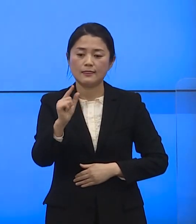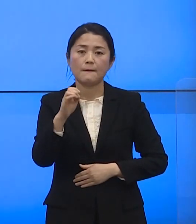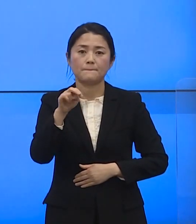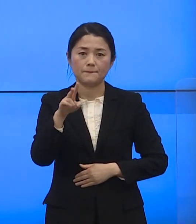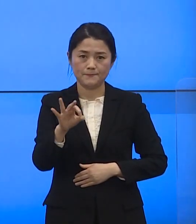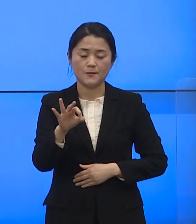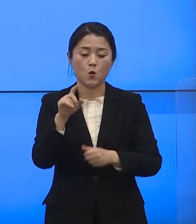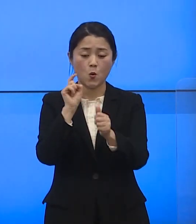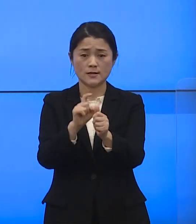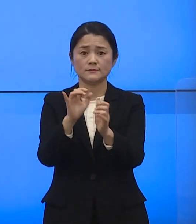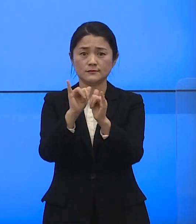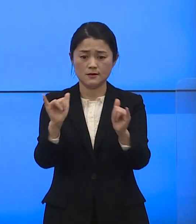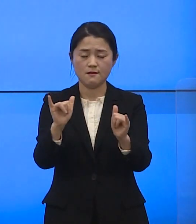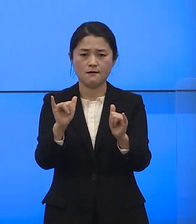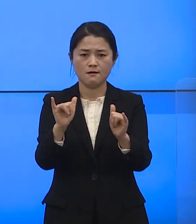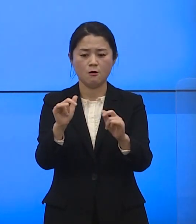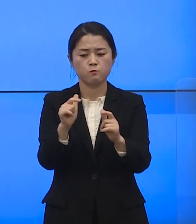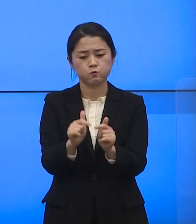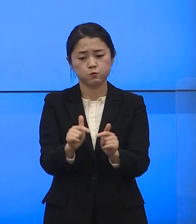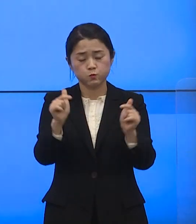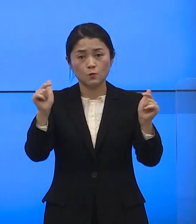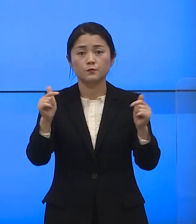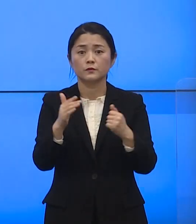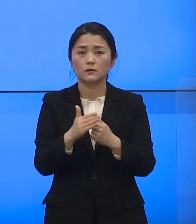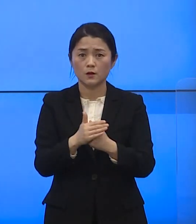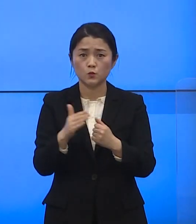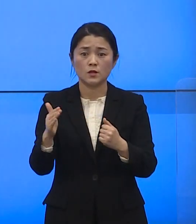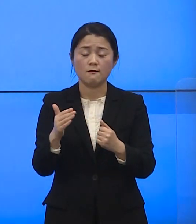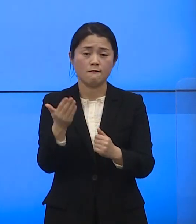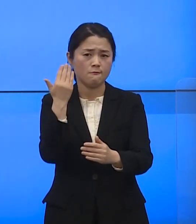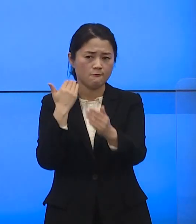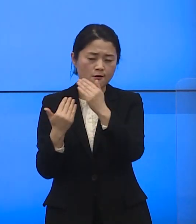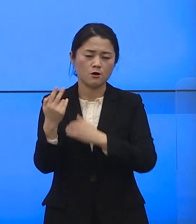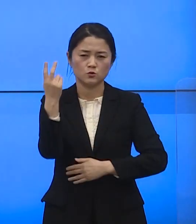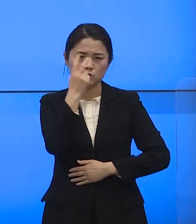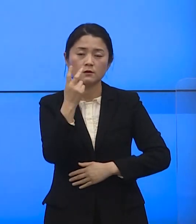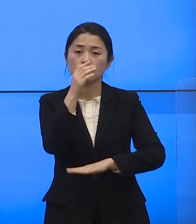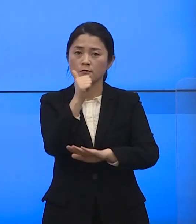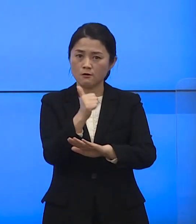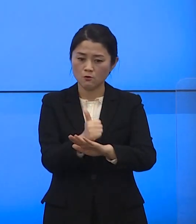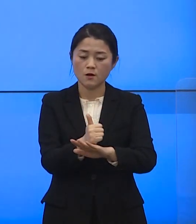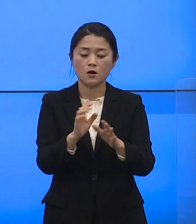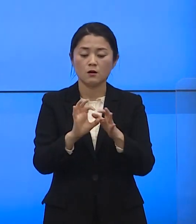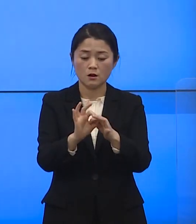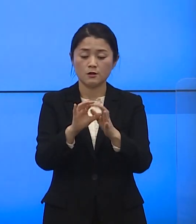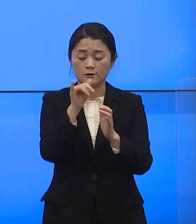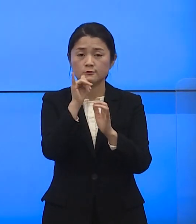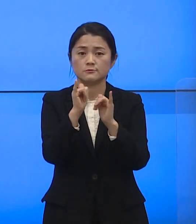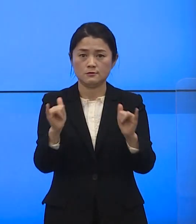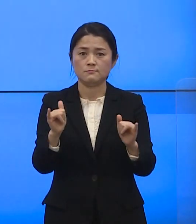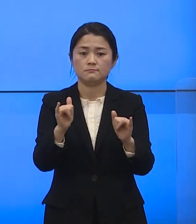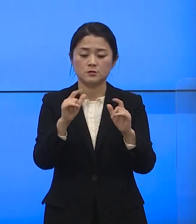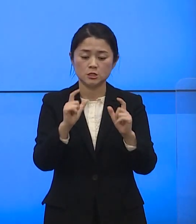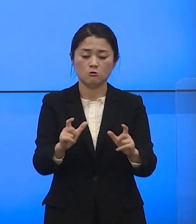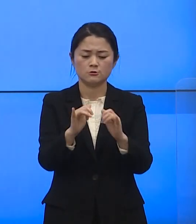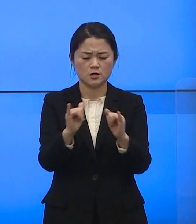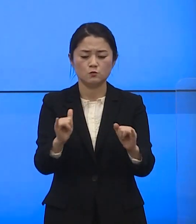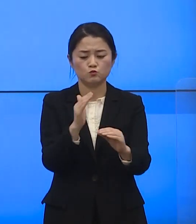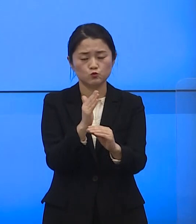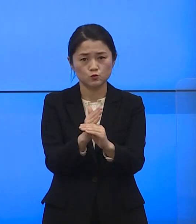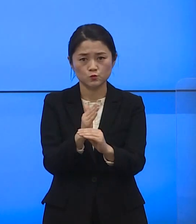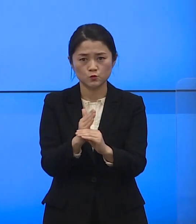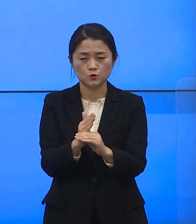확진자가 다수 발생함에 따라 역각조사 결과 연관성에 있는 군민 등을